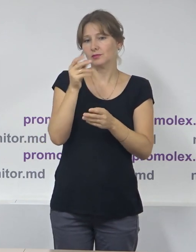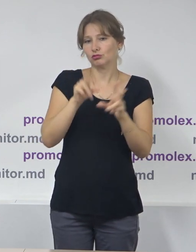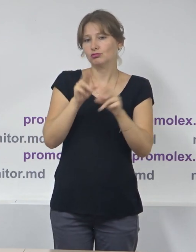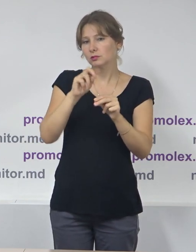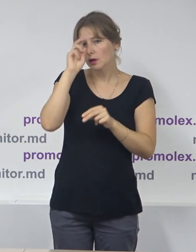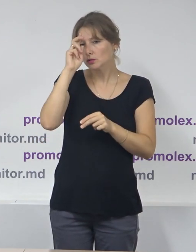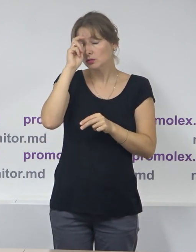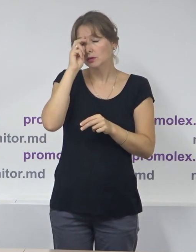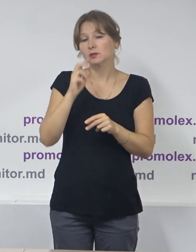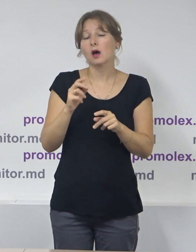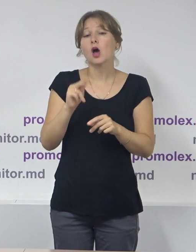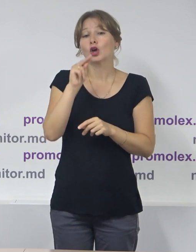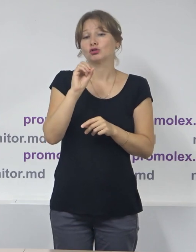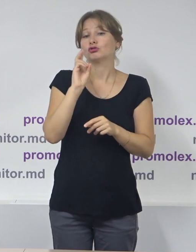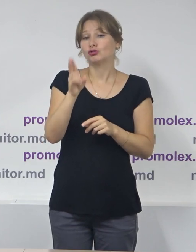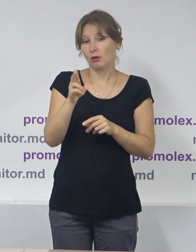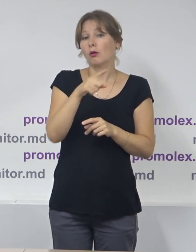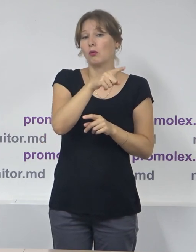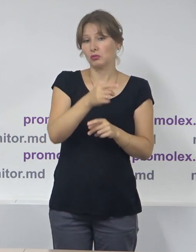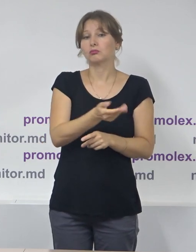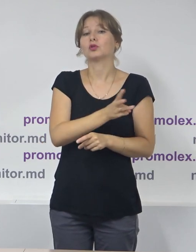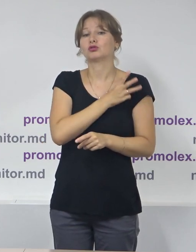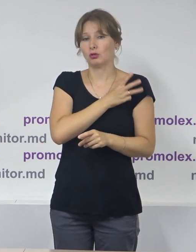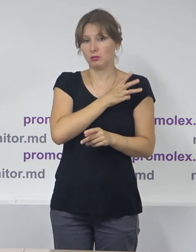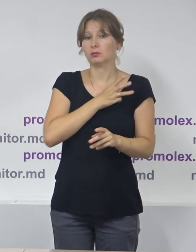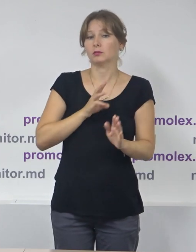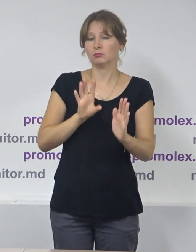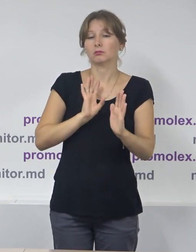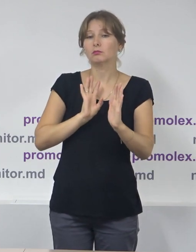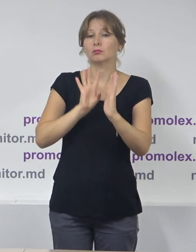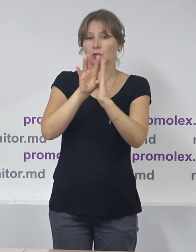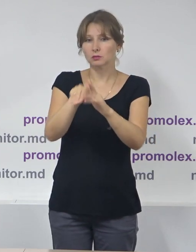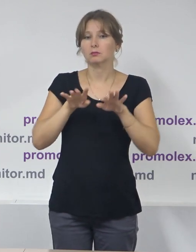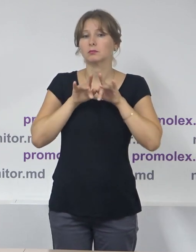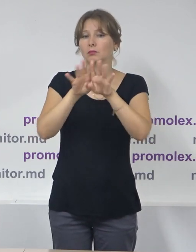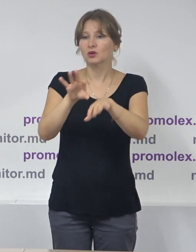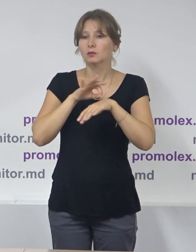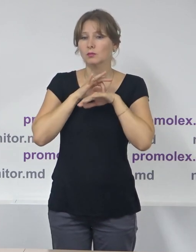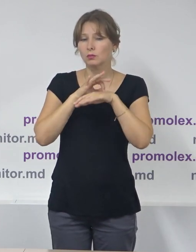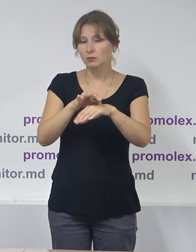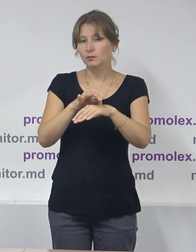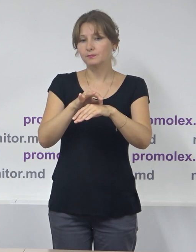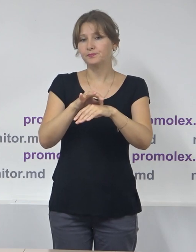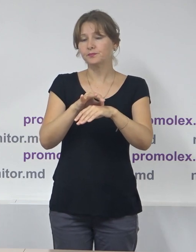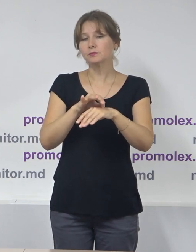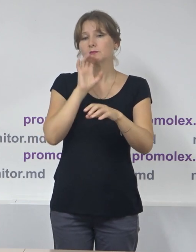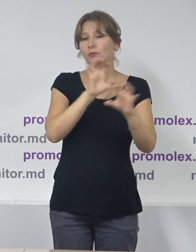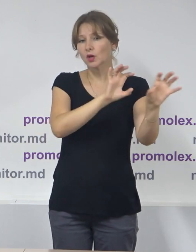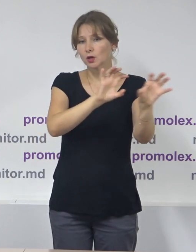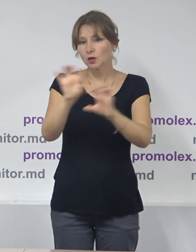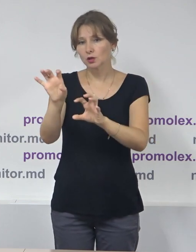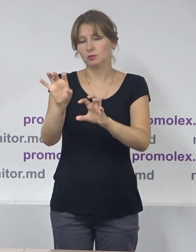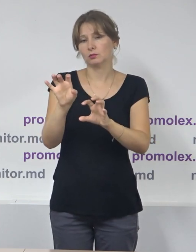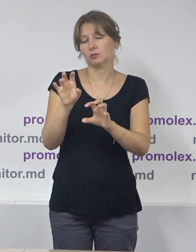La modul practic, CEC s-a implicat sau se implică destul de activ în acțiunile de asigurare a